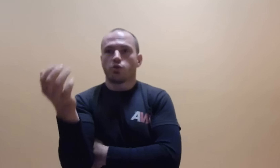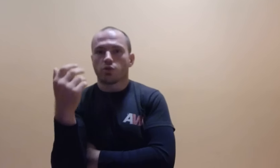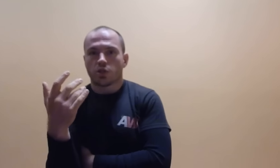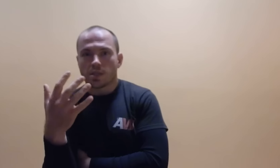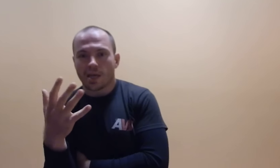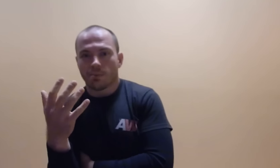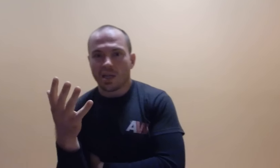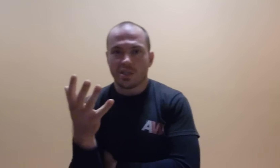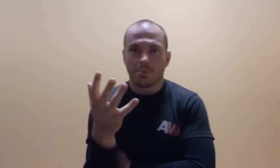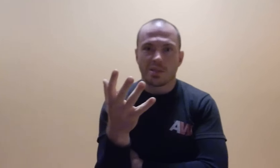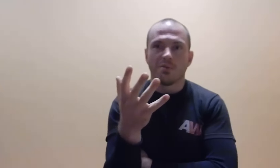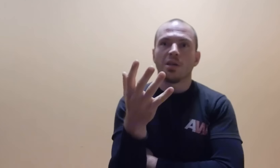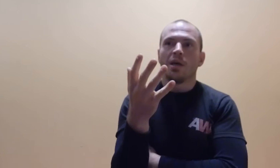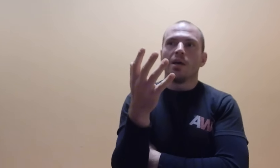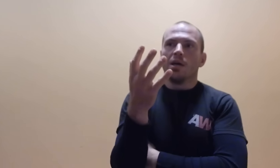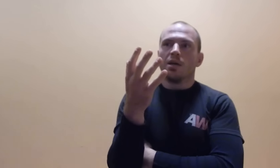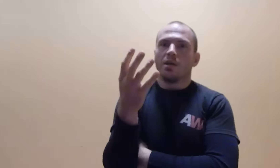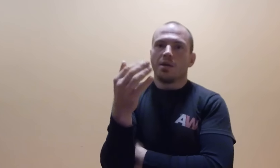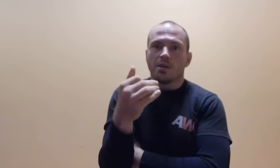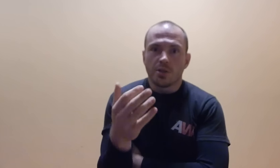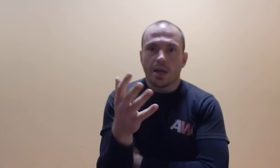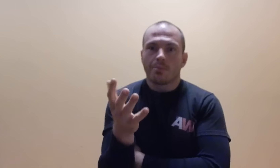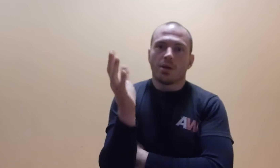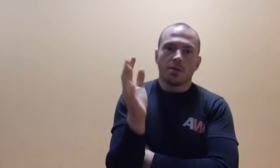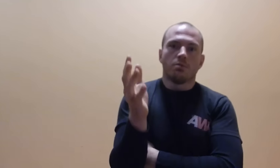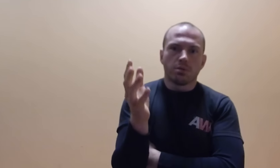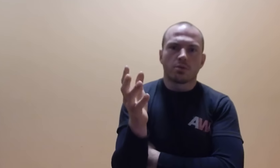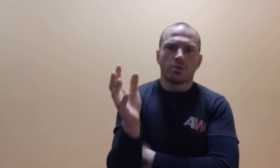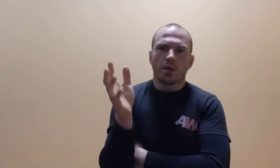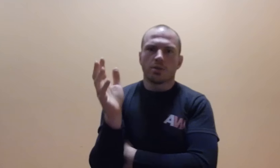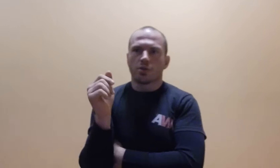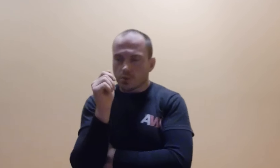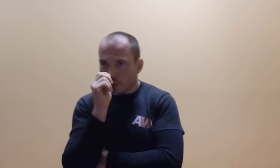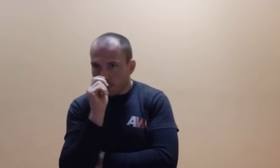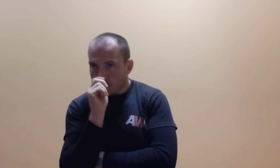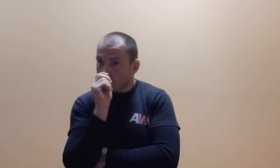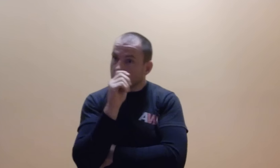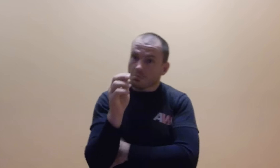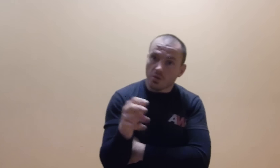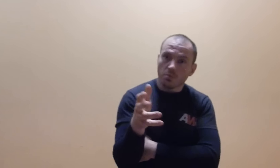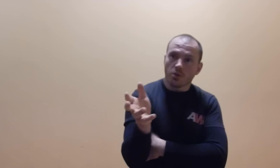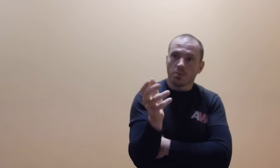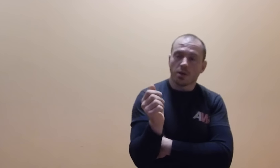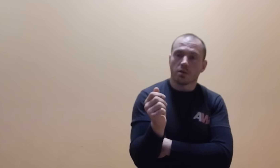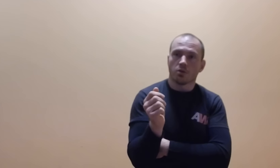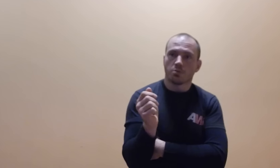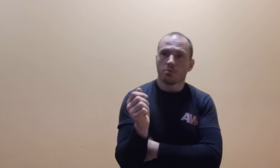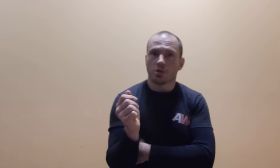już ktoś się staje bardziej napastliwy, idzie na mnie, bo słuchaj, że coś tam, jakieś tam drobne groźby może